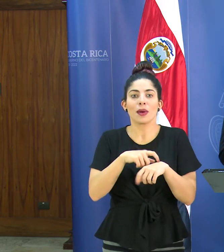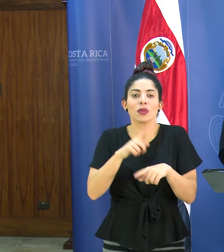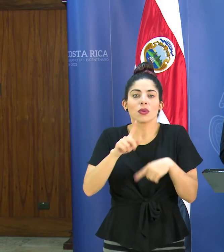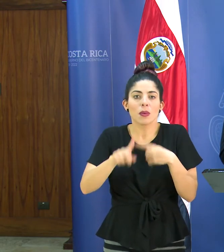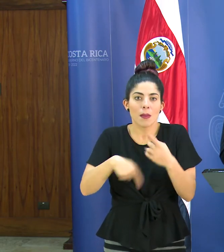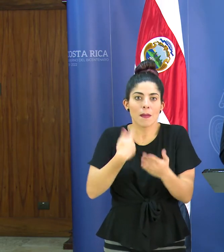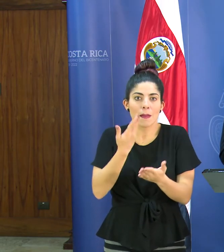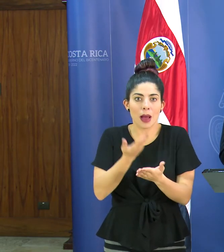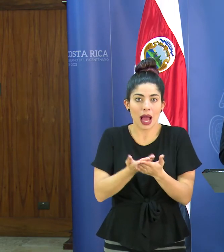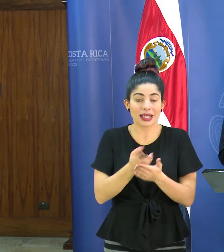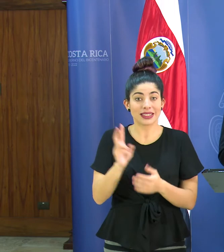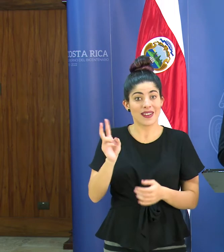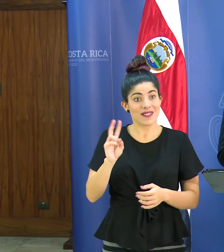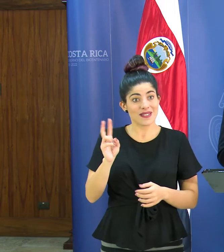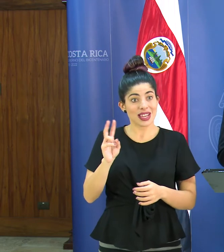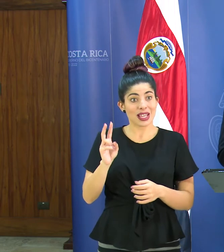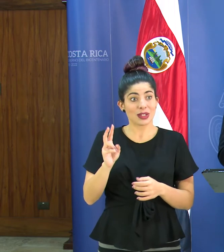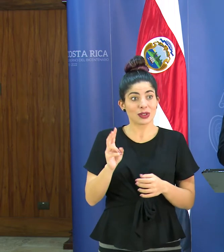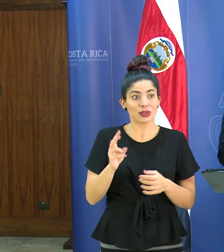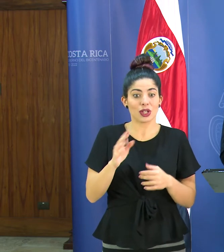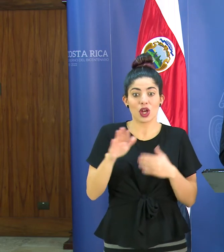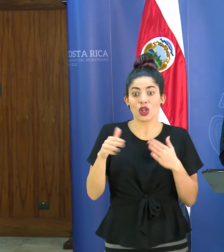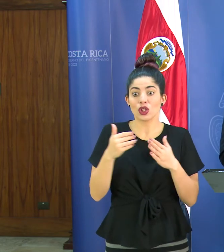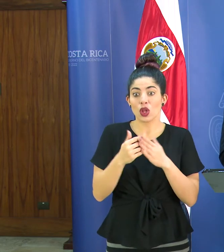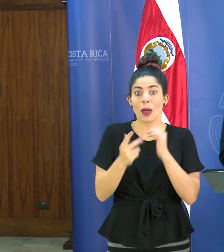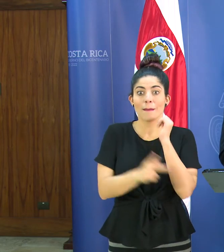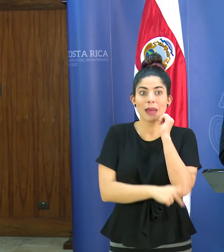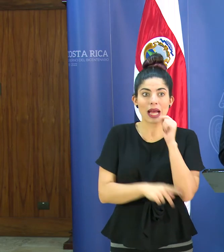a ingresar el virus a prácticamente todos los países